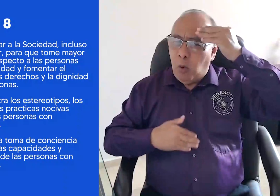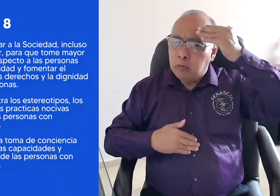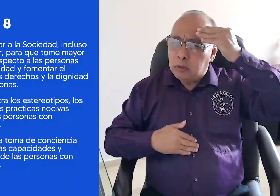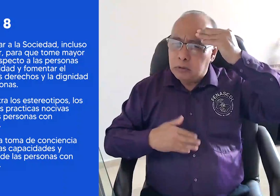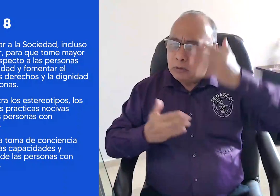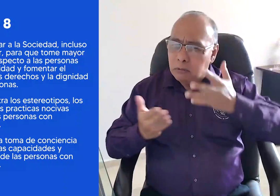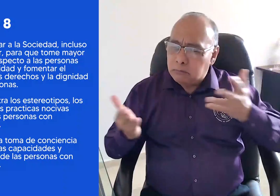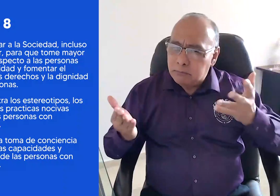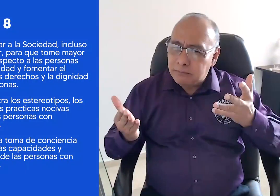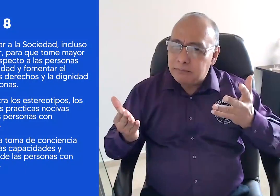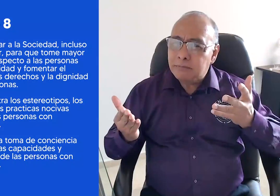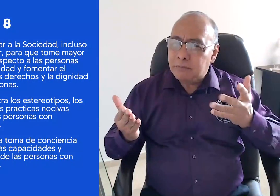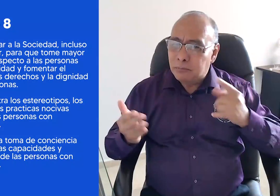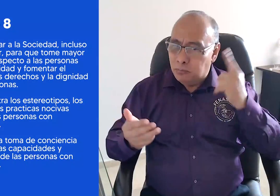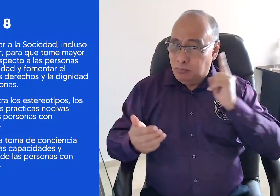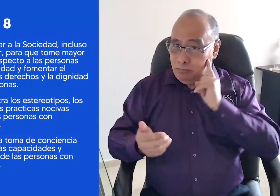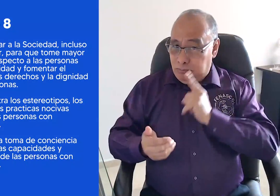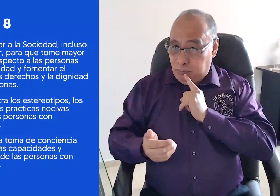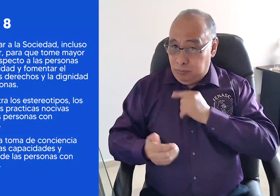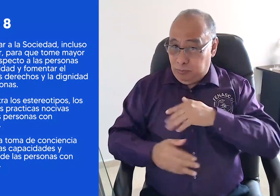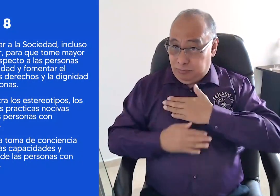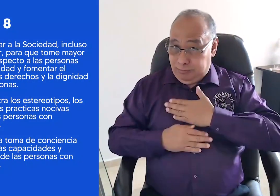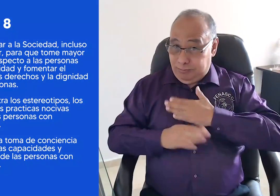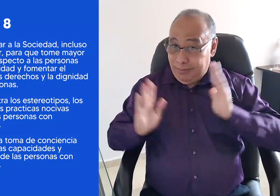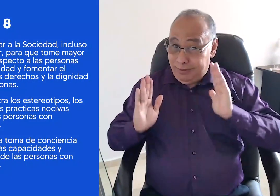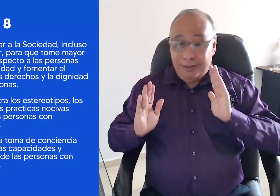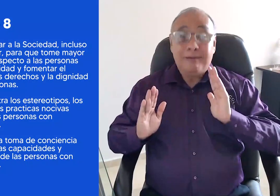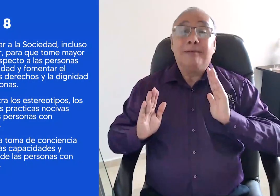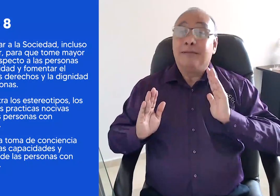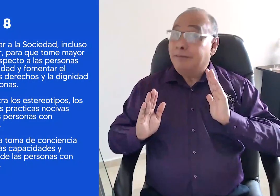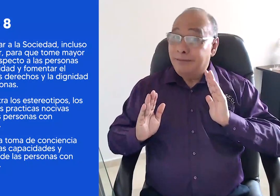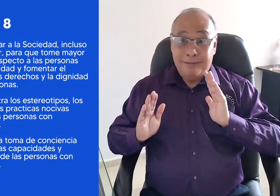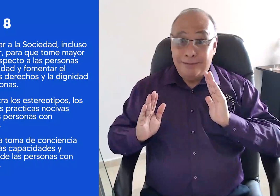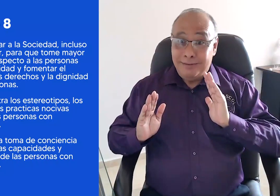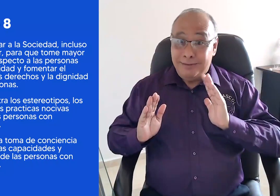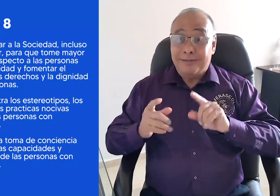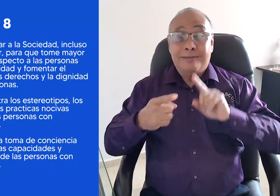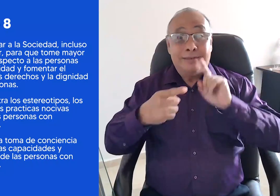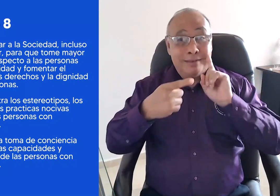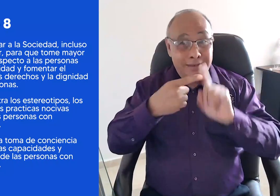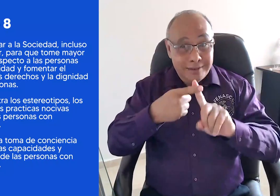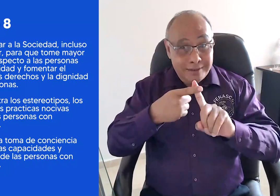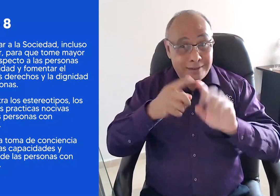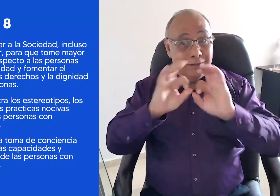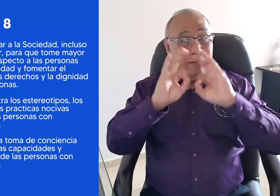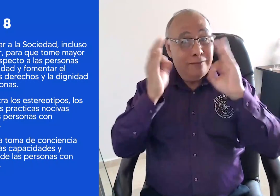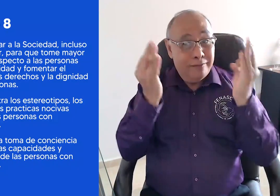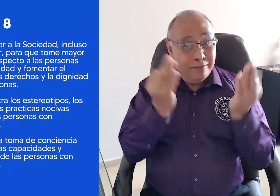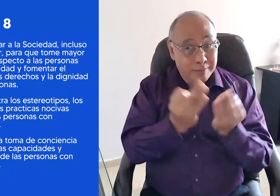Personas con Discapacidad, haciendo un llamado a la toma de conciencia. ¿Y una toma de conciencia por parte de quién? No